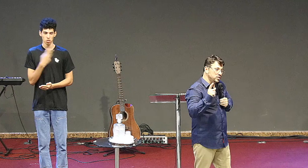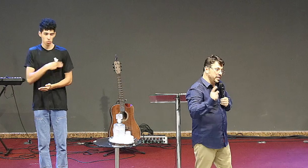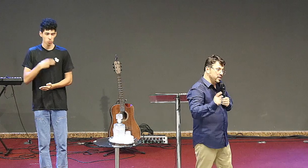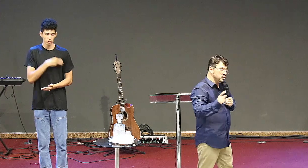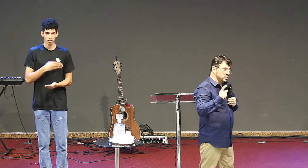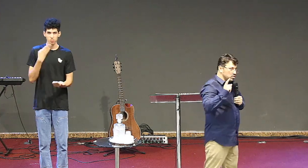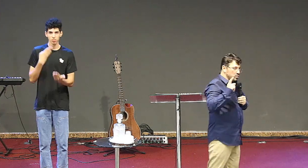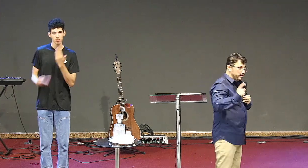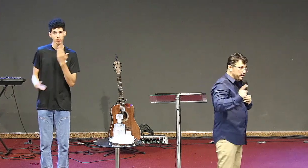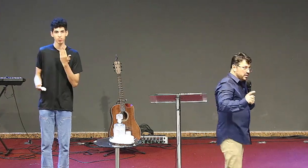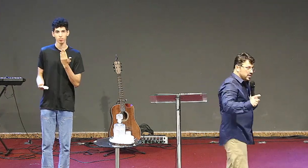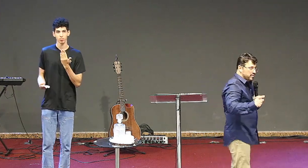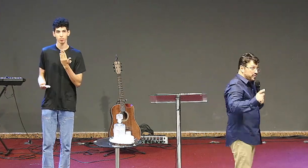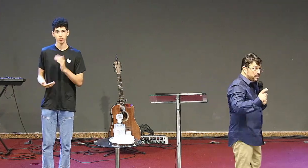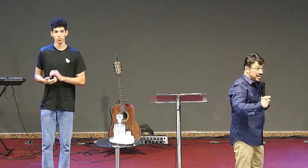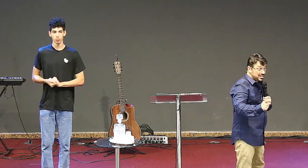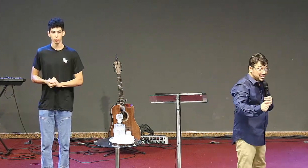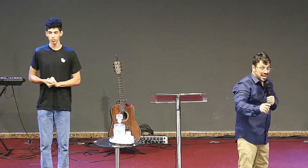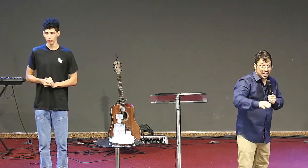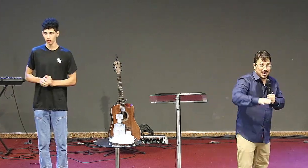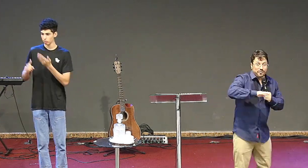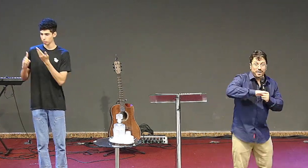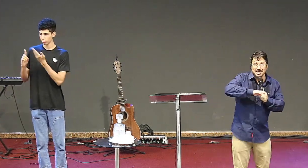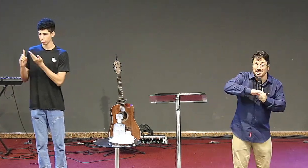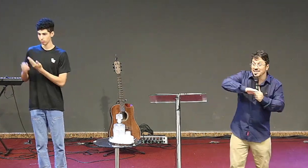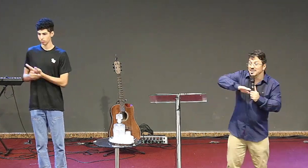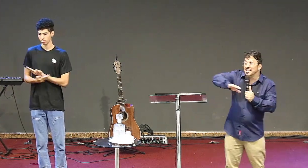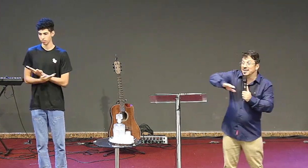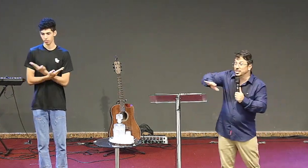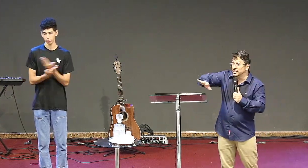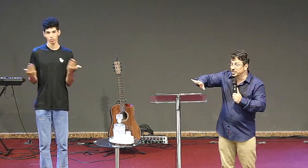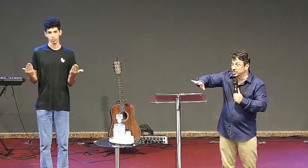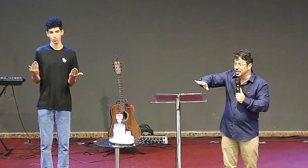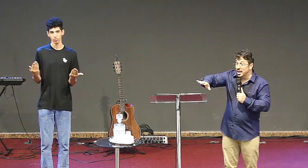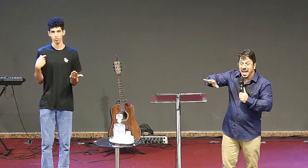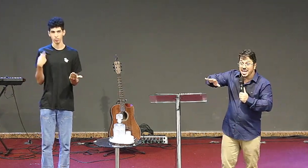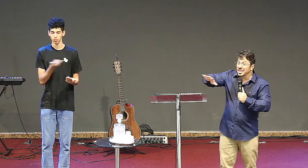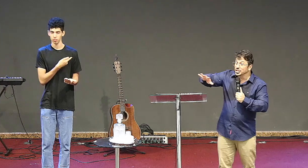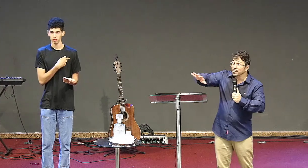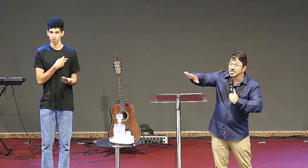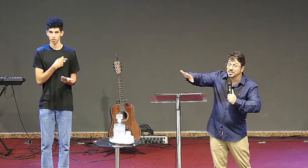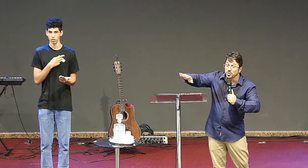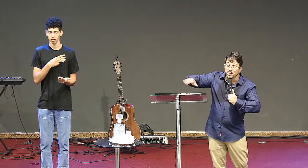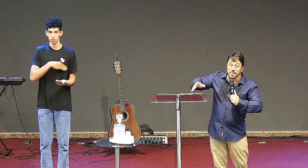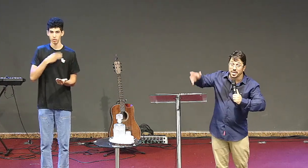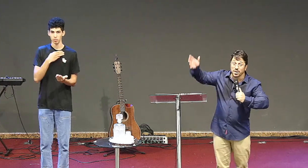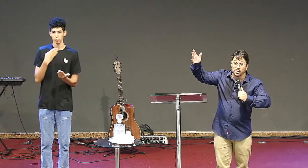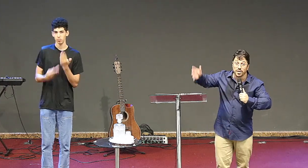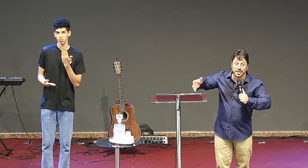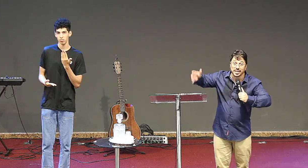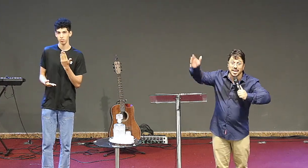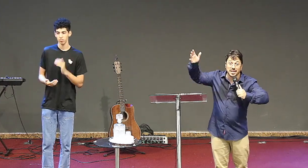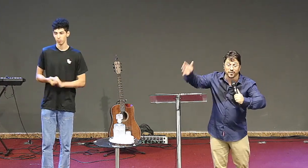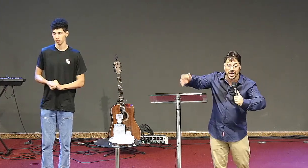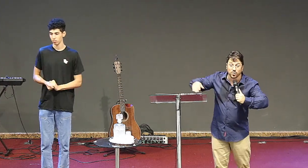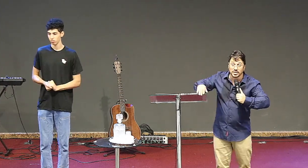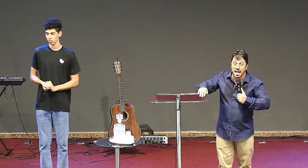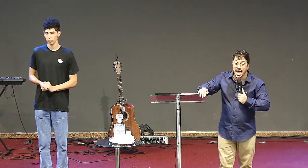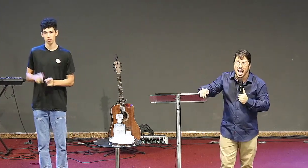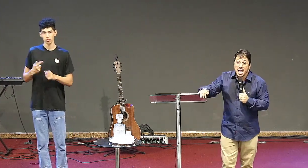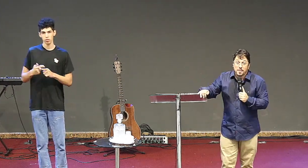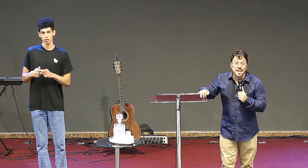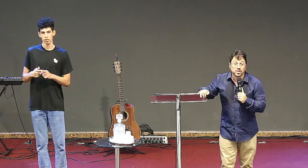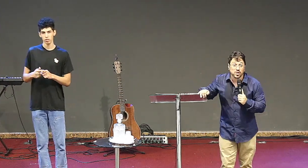de Deus na sua vida vai passar vai seguir adiante a igreja vai seguir o caminho a noiva é dele ele vai